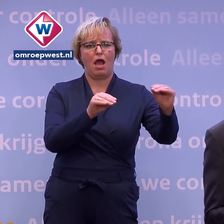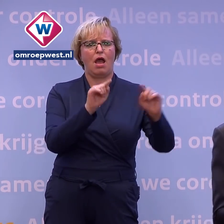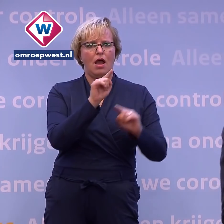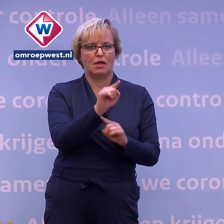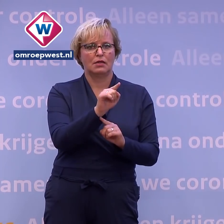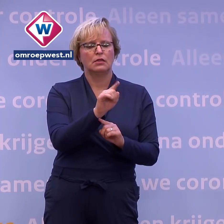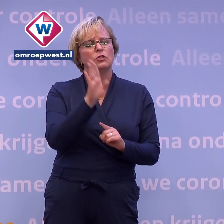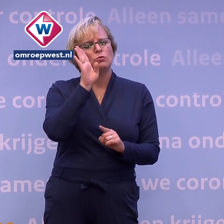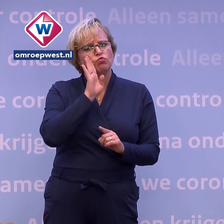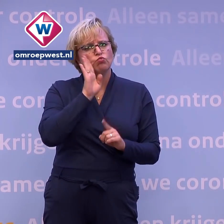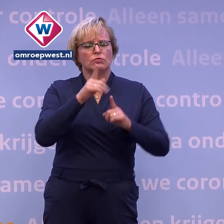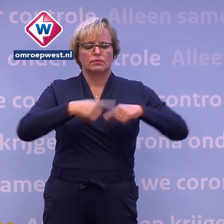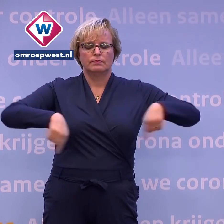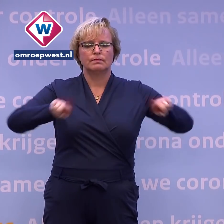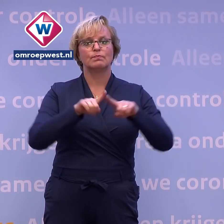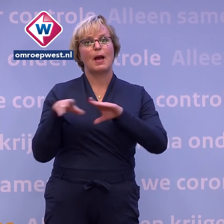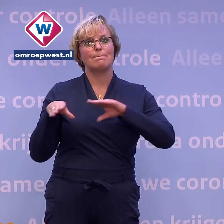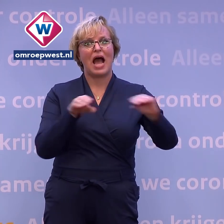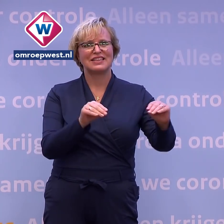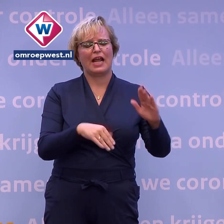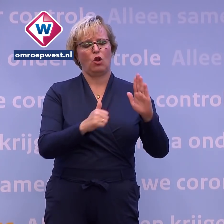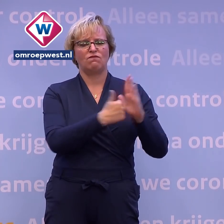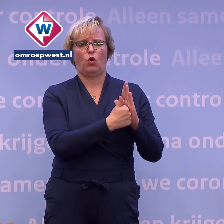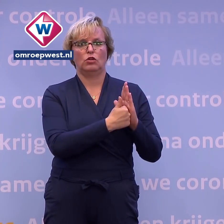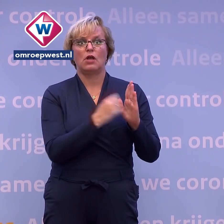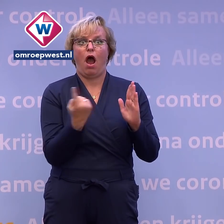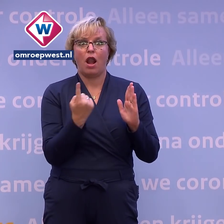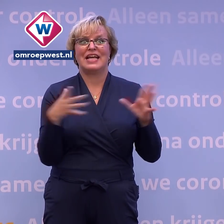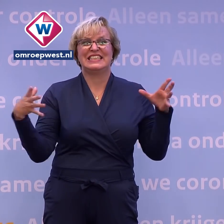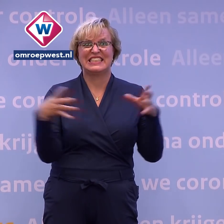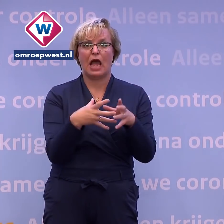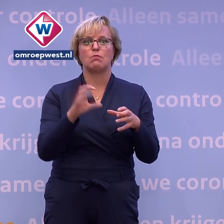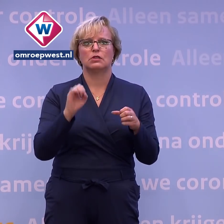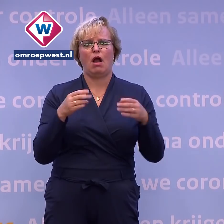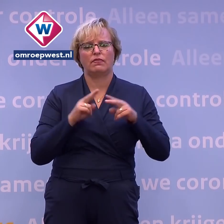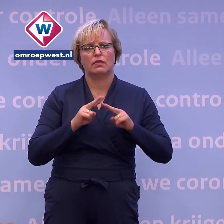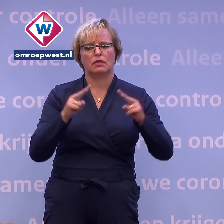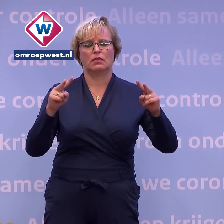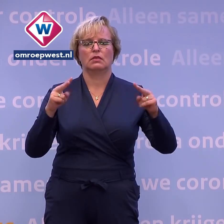Laten wij ons samen aan al die maatregelen houden, want alleen samen kunnen we dat tij keren. Dank u wel. wel.